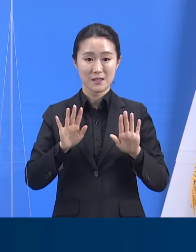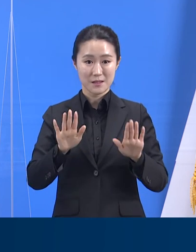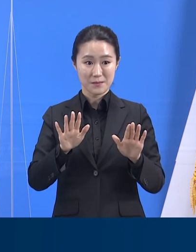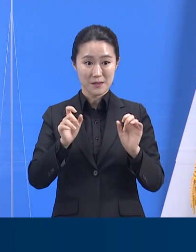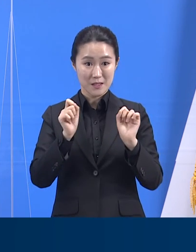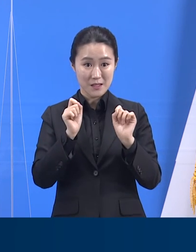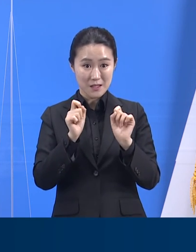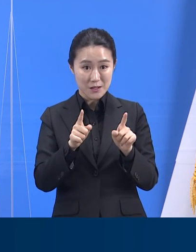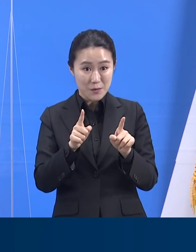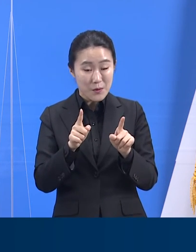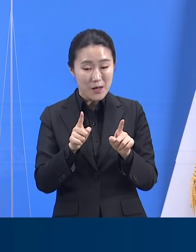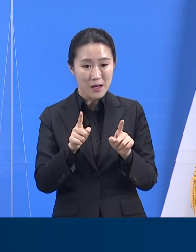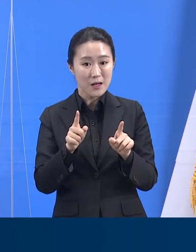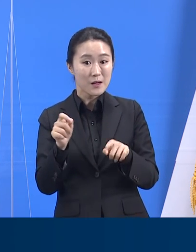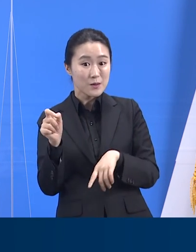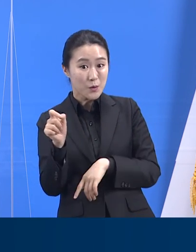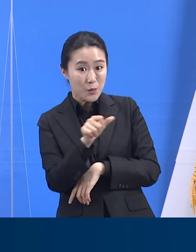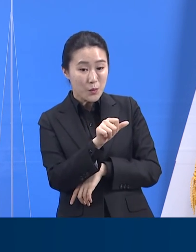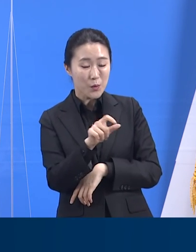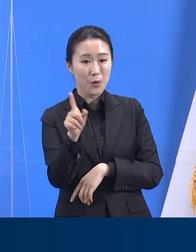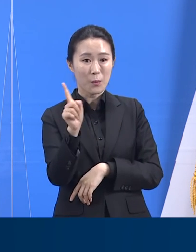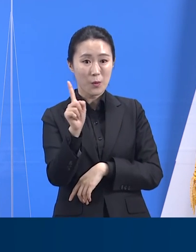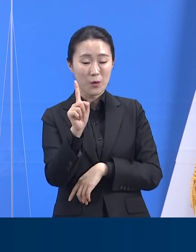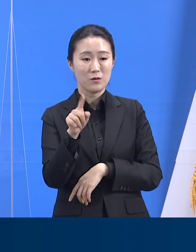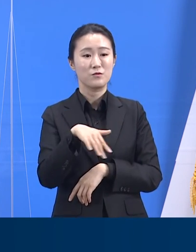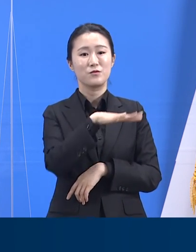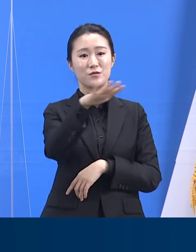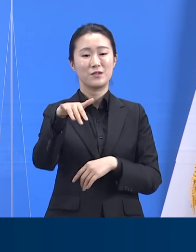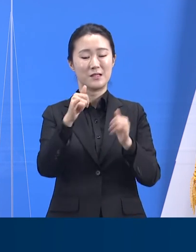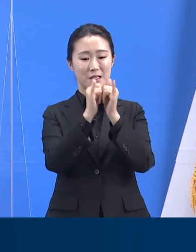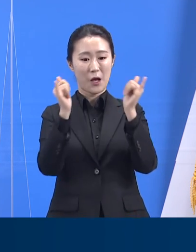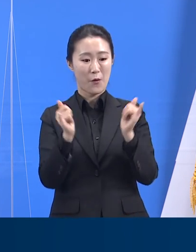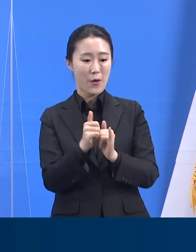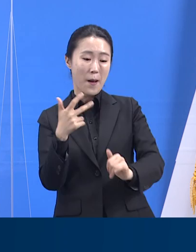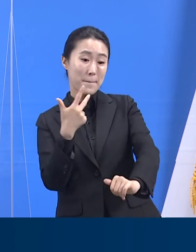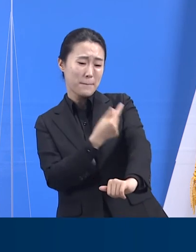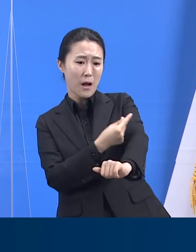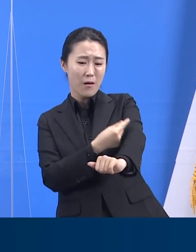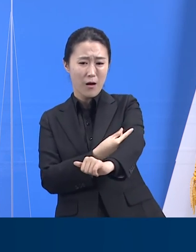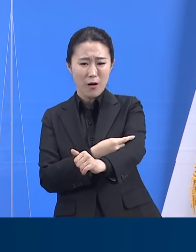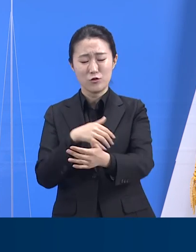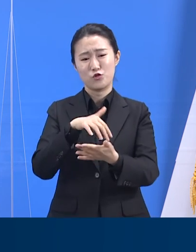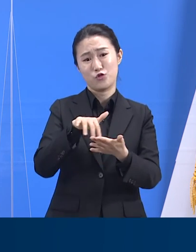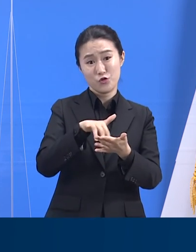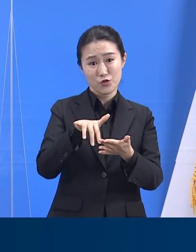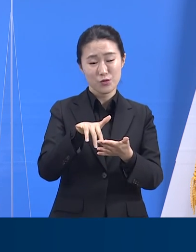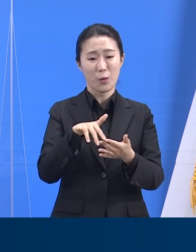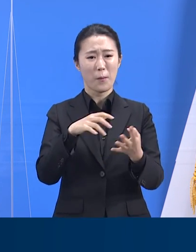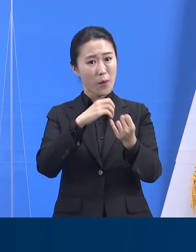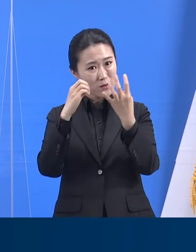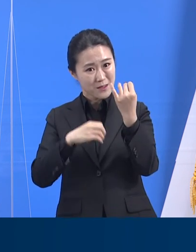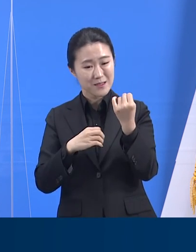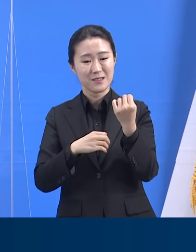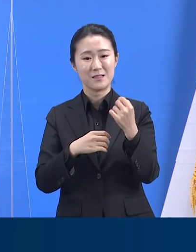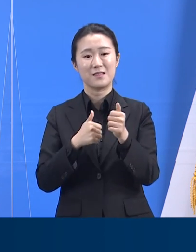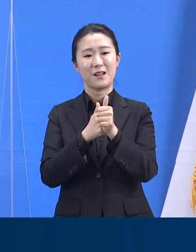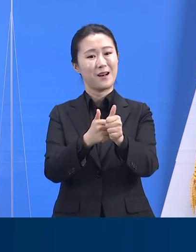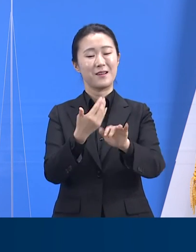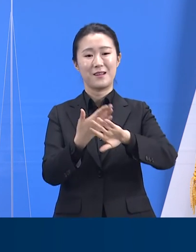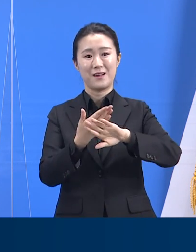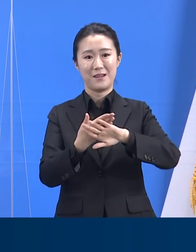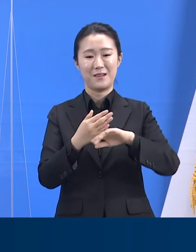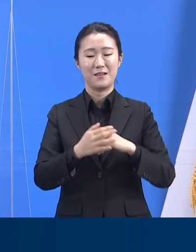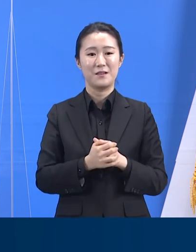우리 사회의 예방접종률에 달려 있습니다. 예방접종 대상자들께서는 정부와 지자체를